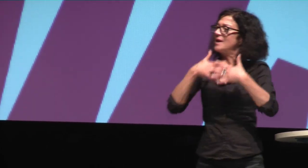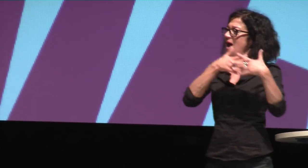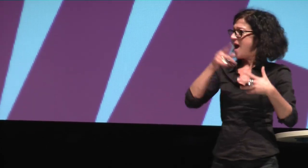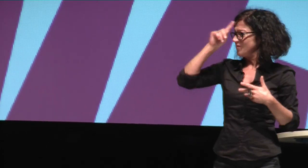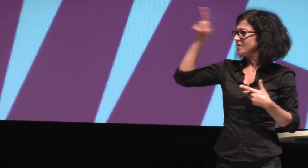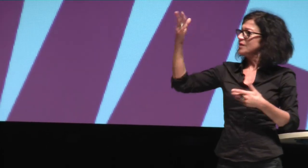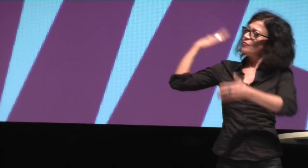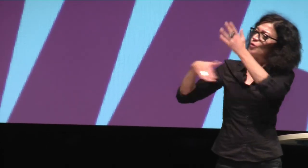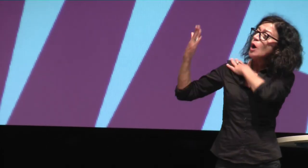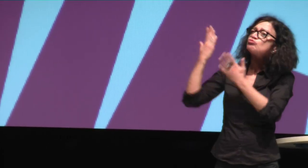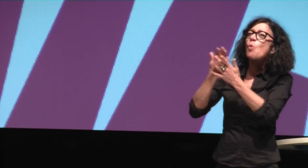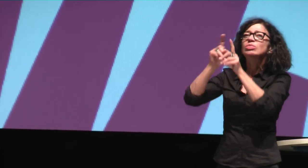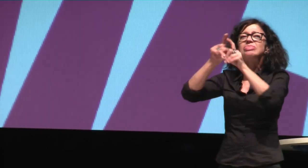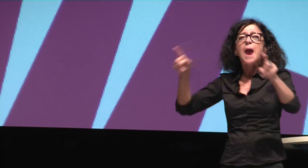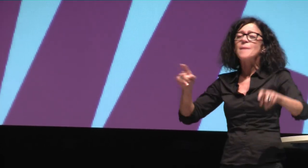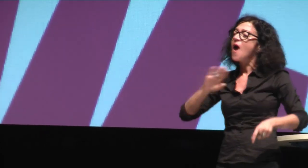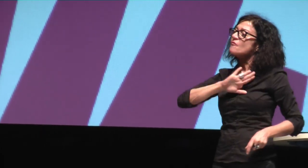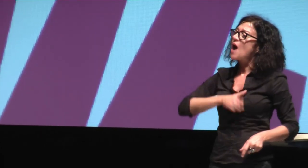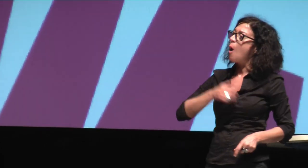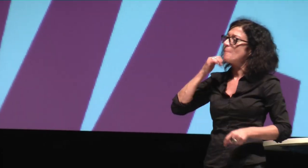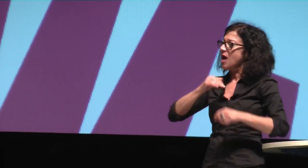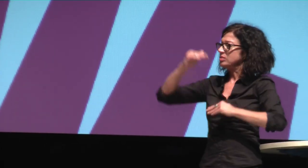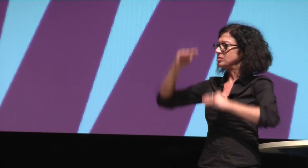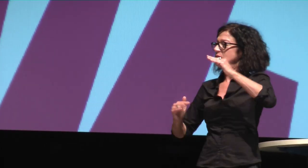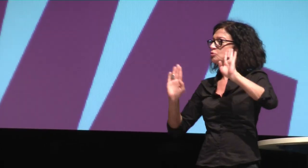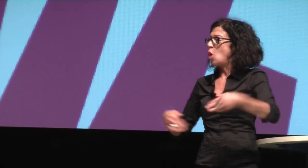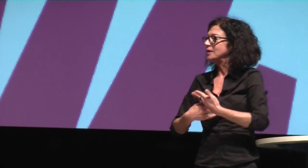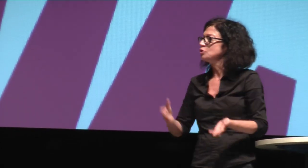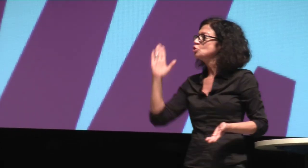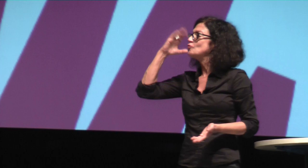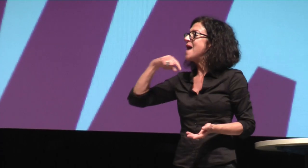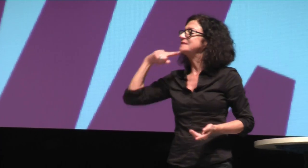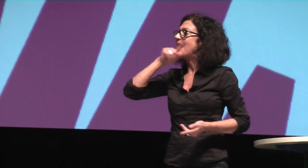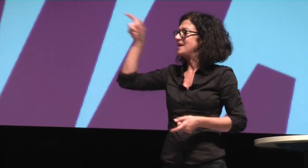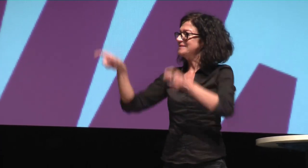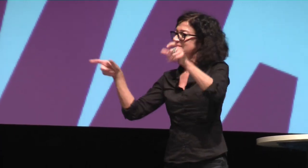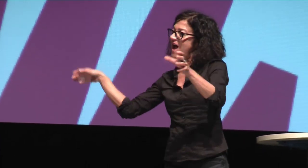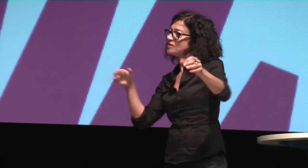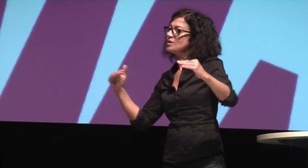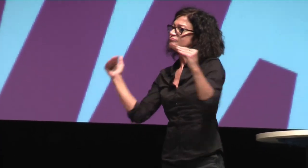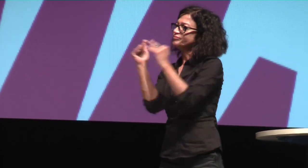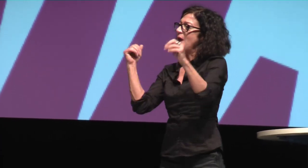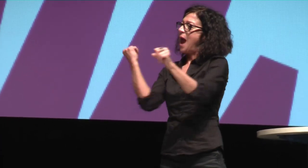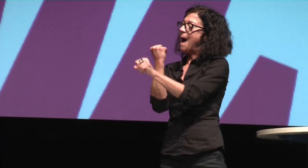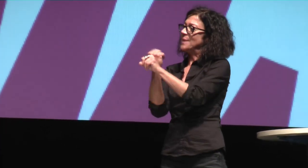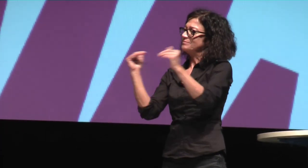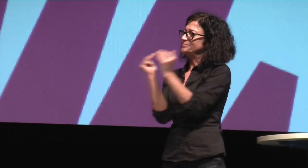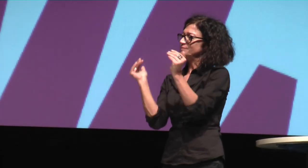-Management. Wir wissen ja, in Amerika war ja um lange Zeit das Thema